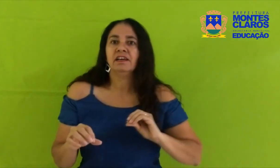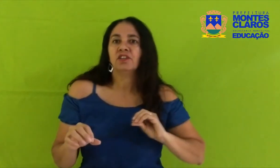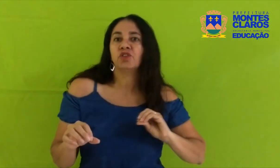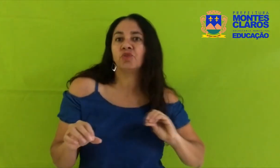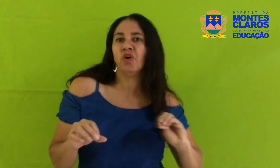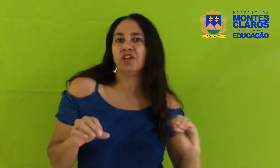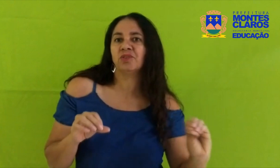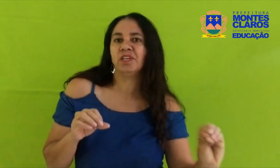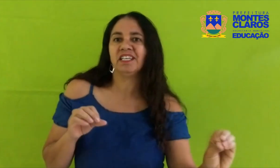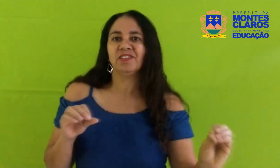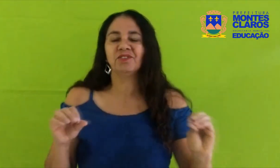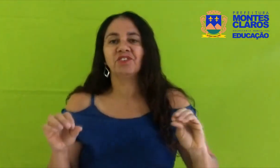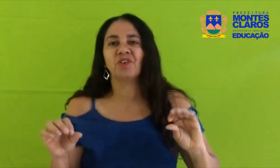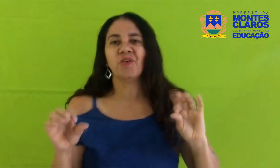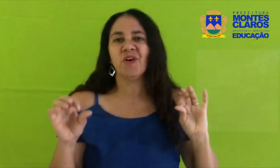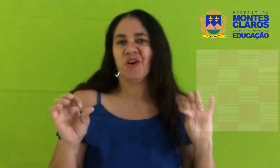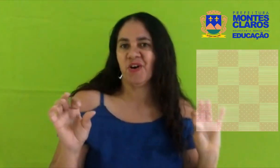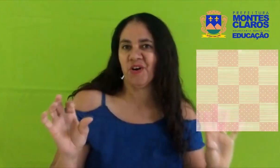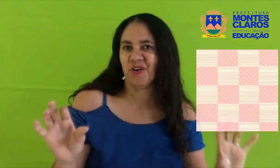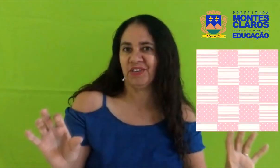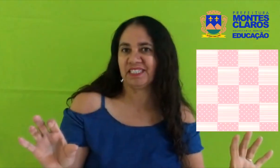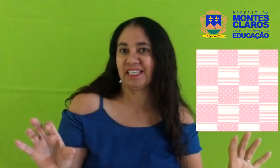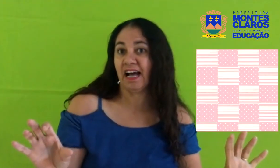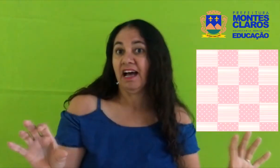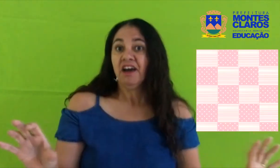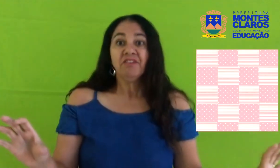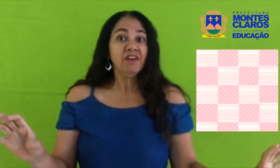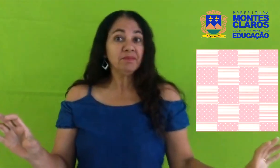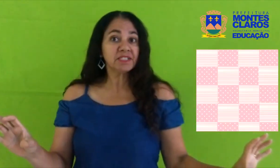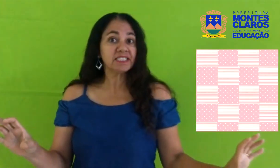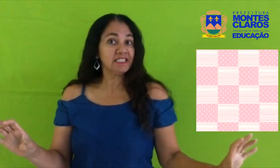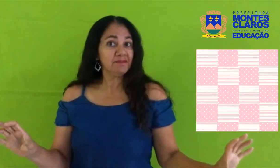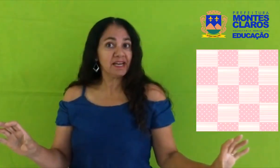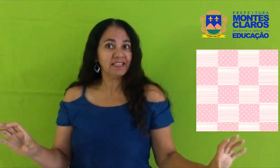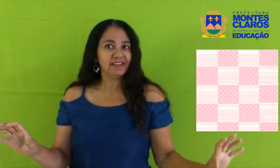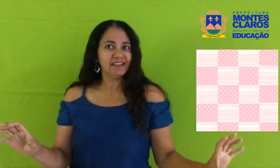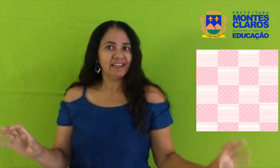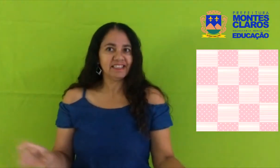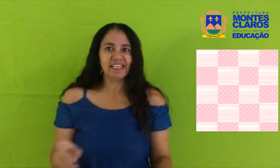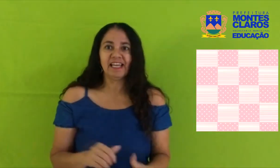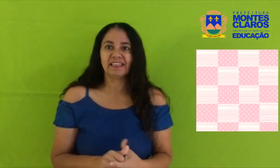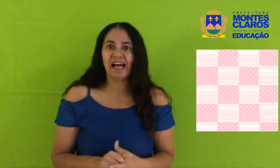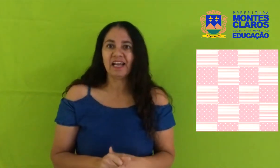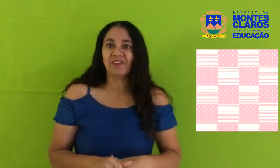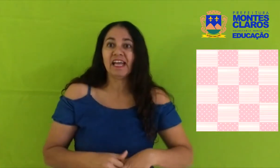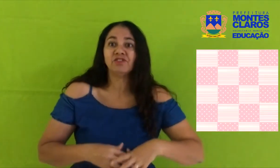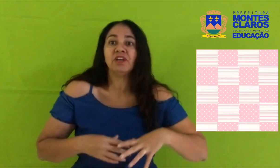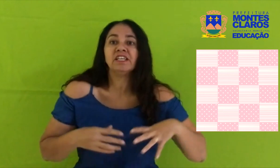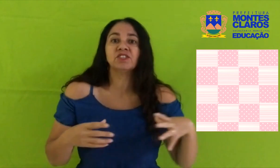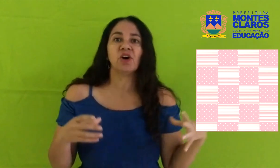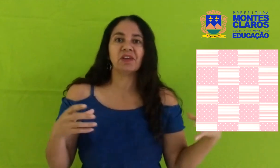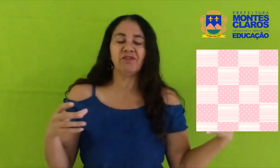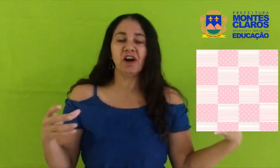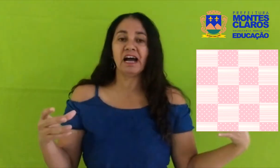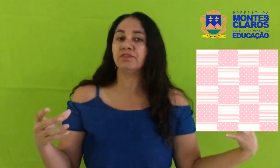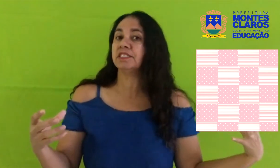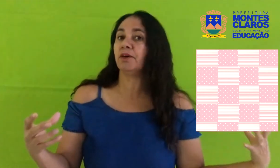todo lindo de cor rosa Vamos sim, Mariana Esse retalho é de um rinçol que forrava o seu